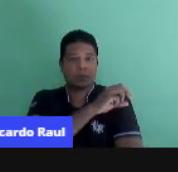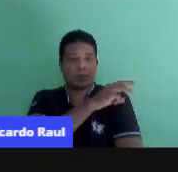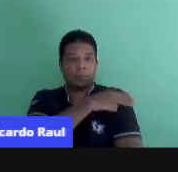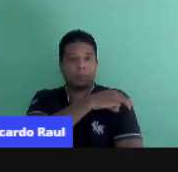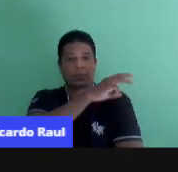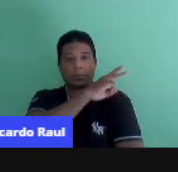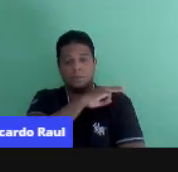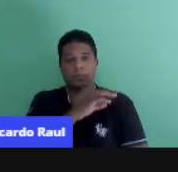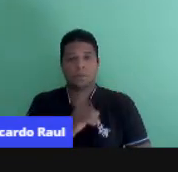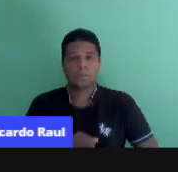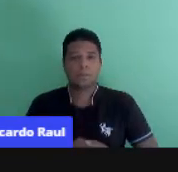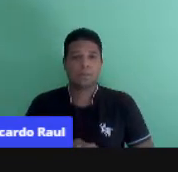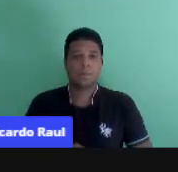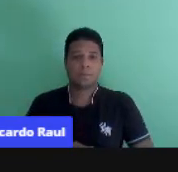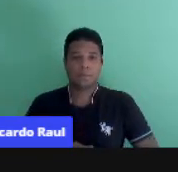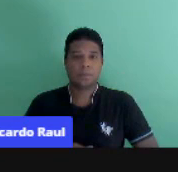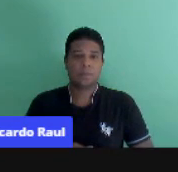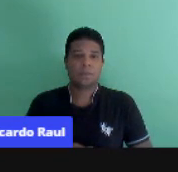Próximo slide.